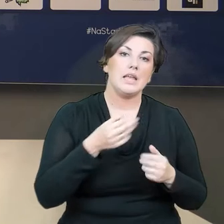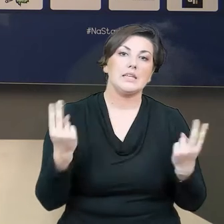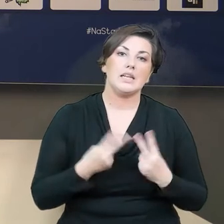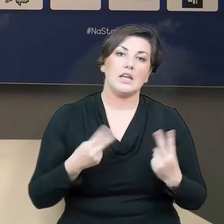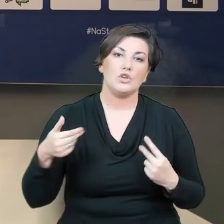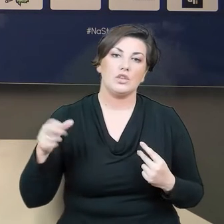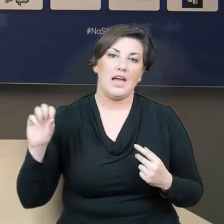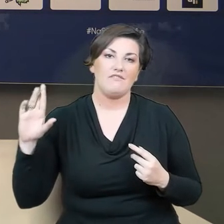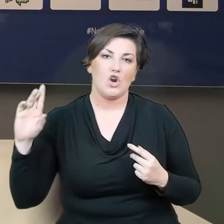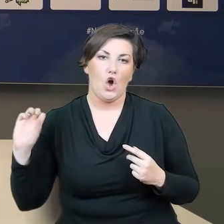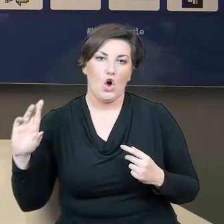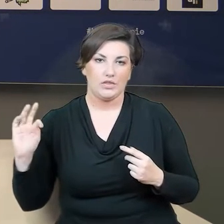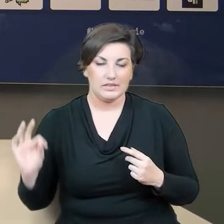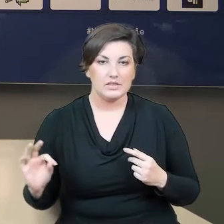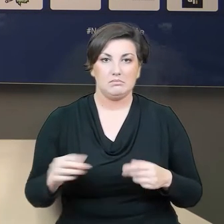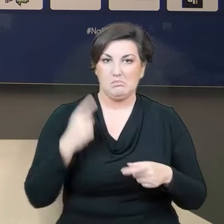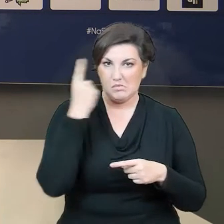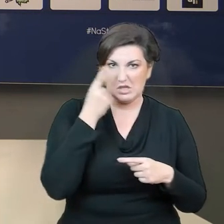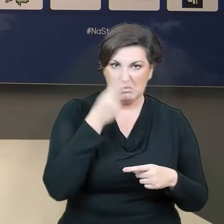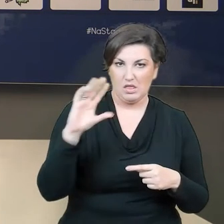Czy myśli Pan, że letnie okno transferowe należy ocenić krytycznie?